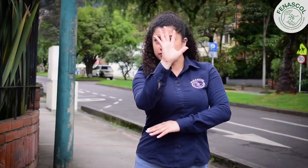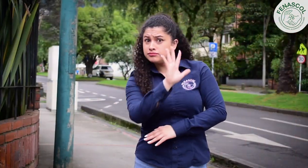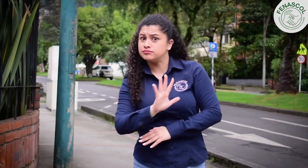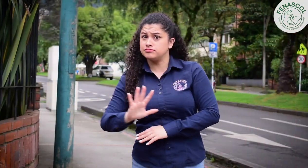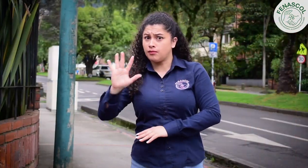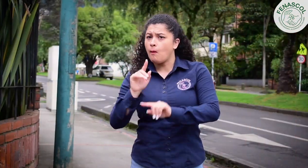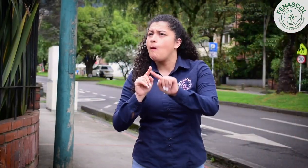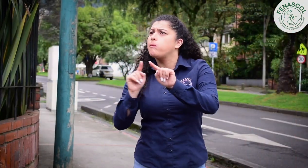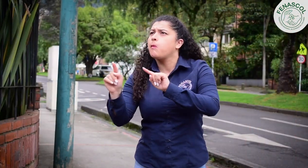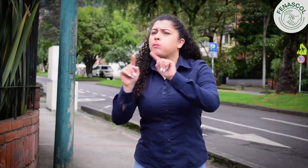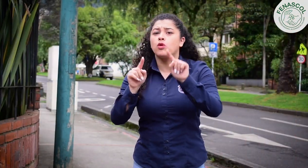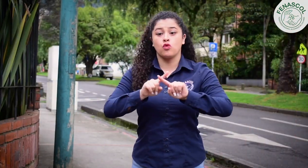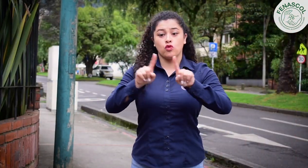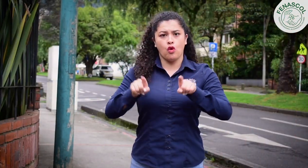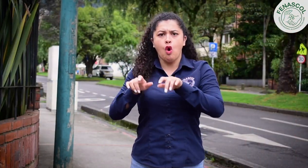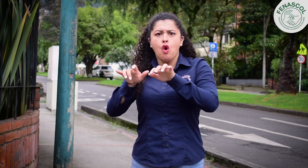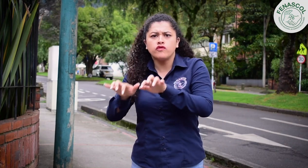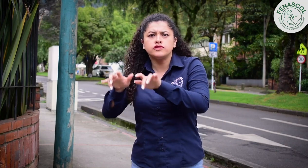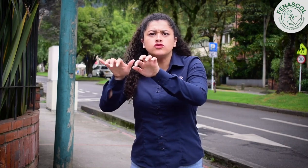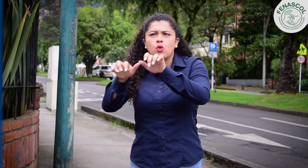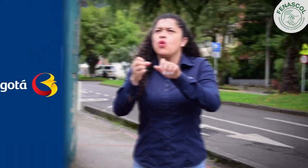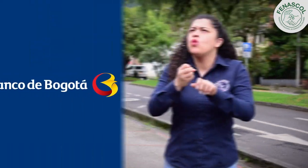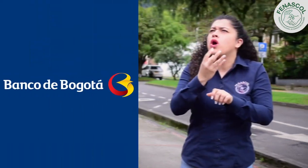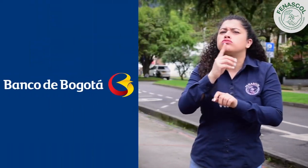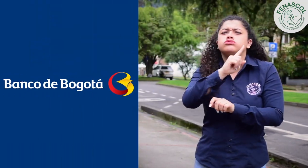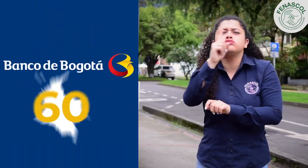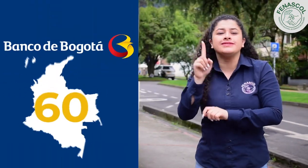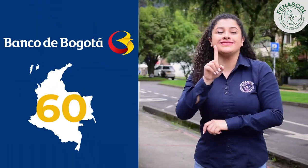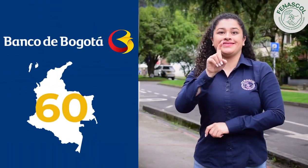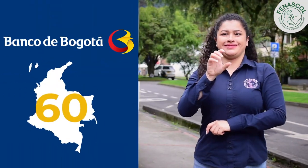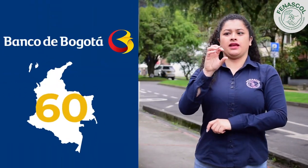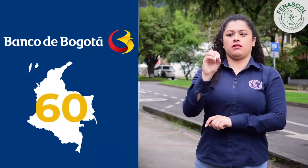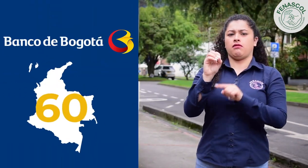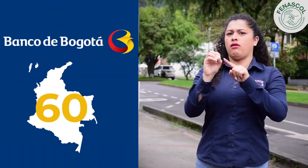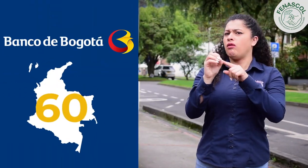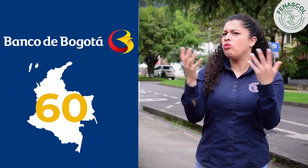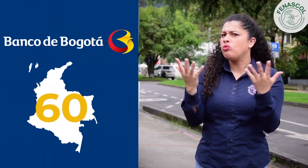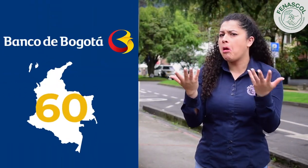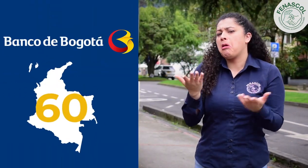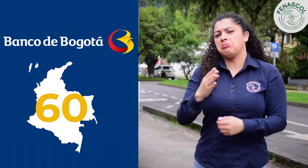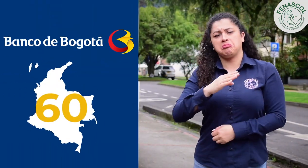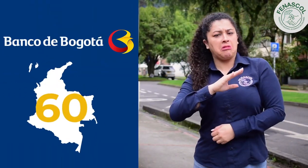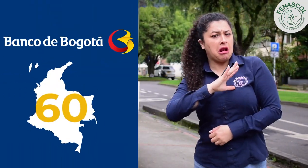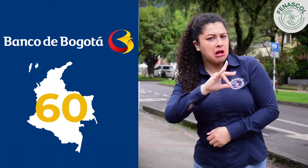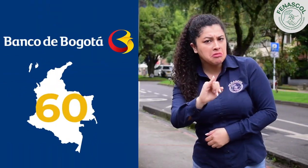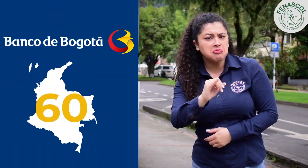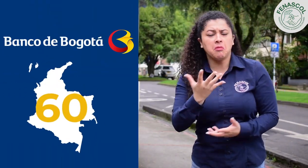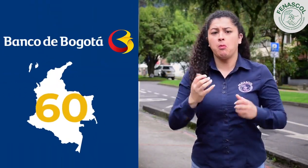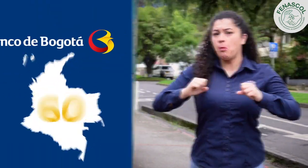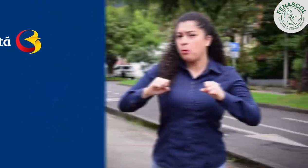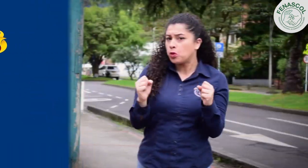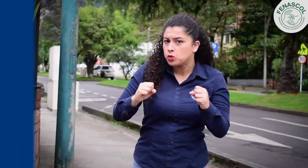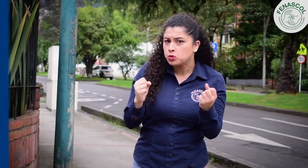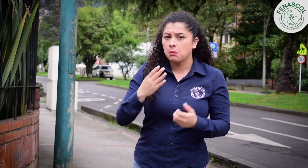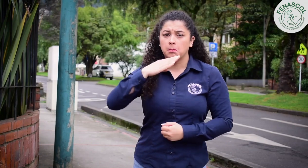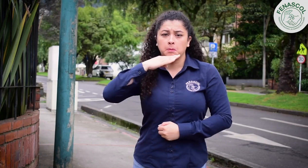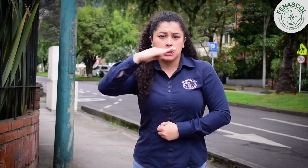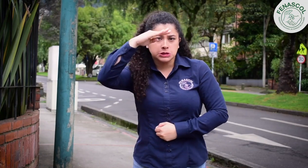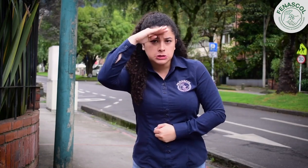A nivel nacional, hay un total de 60 oficinas que cuentan con servir. Algunas de las ciudades en las que están estas oficinas son Cali,